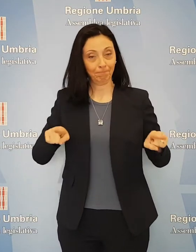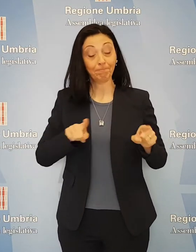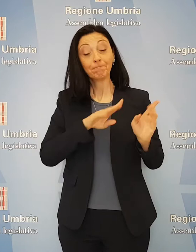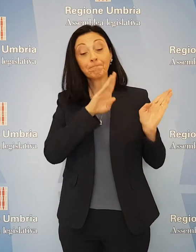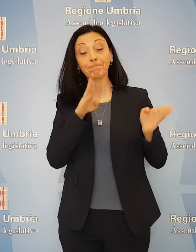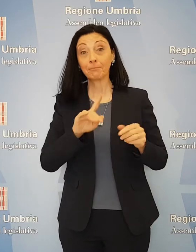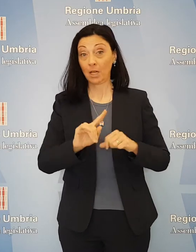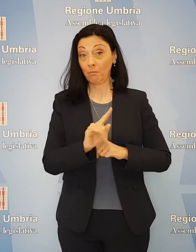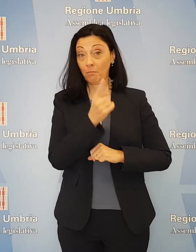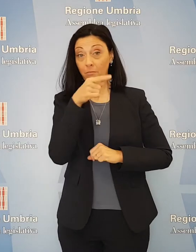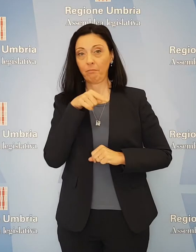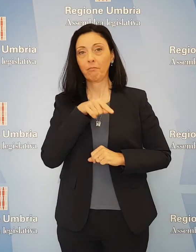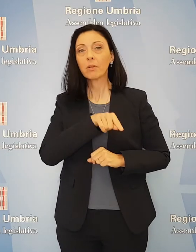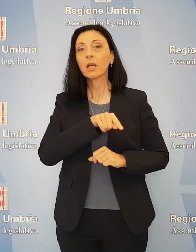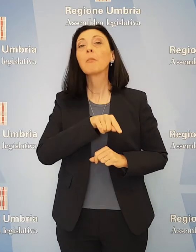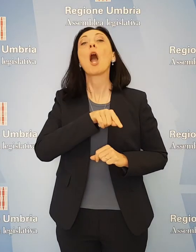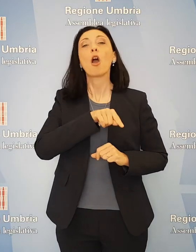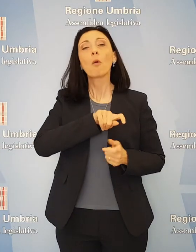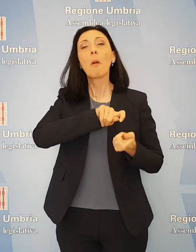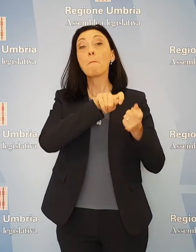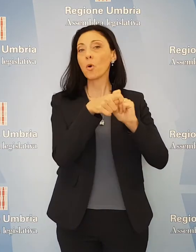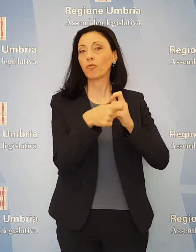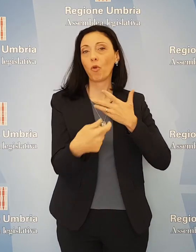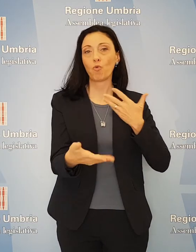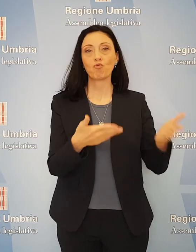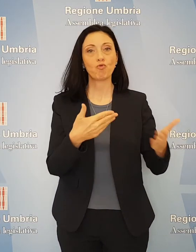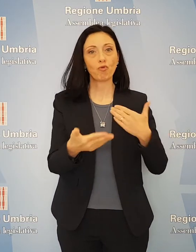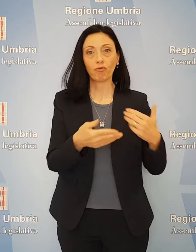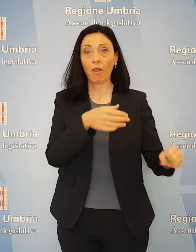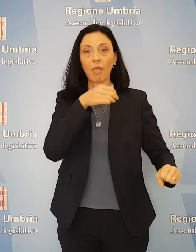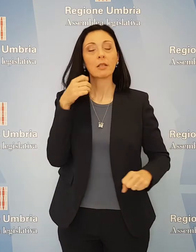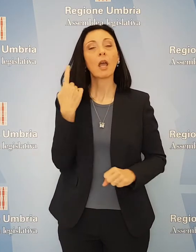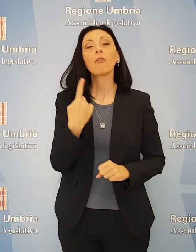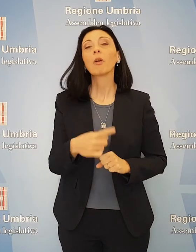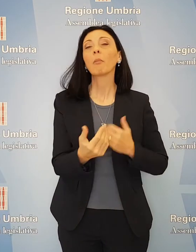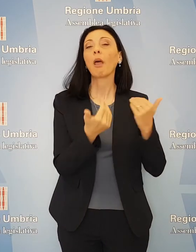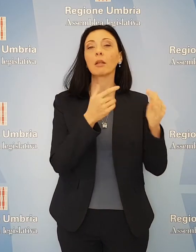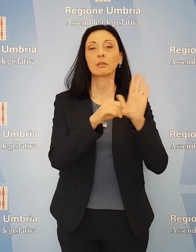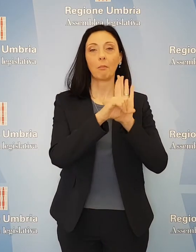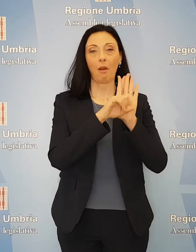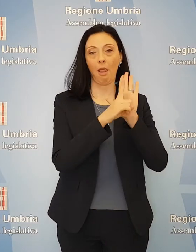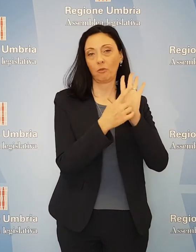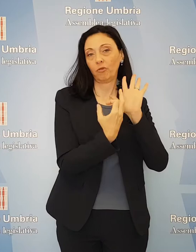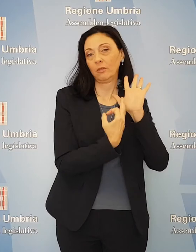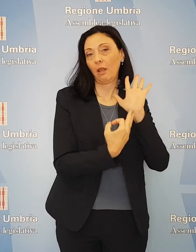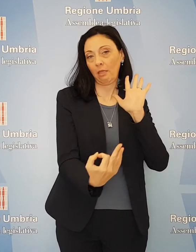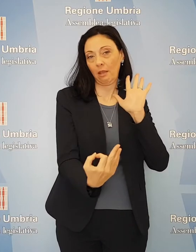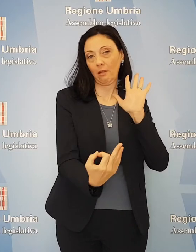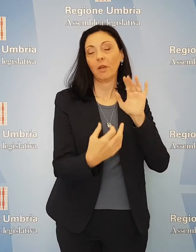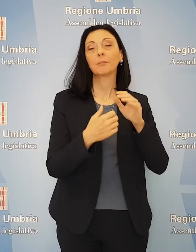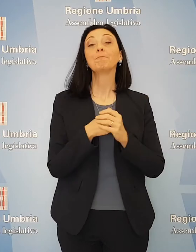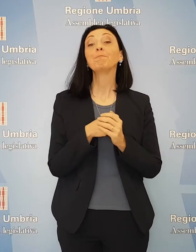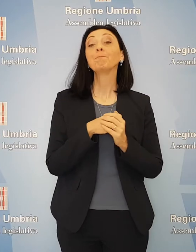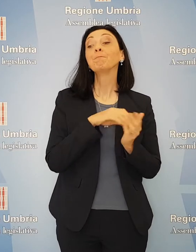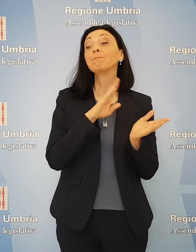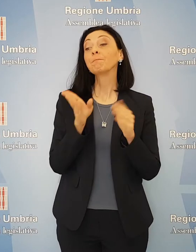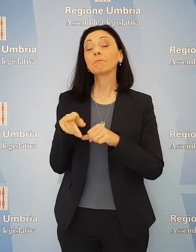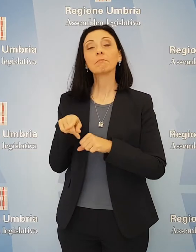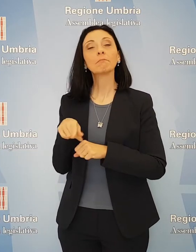apportate le modifiche che risultano urgenti, indispensabili e utili al buon funzionamento dell'Assemblea Legislativa per poi lavorare all